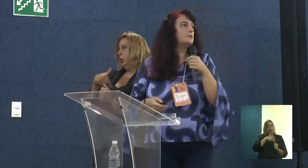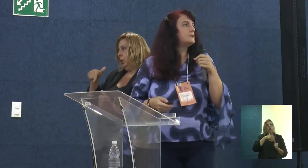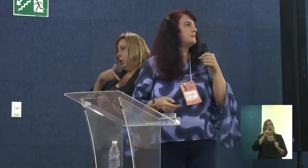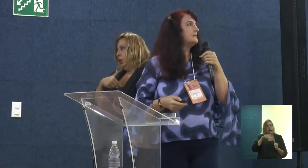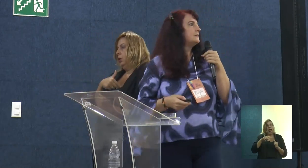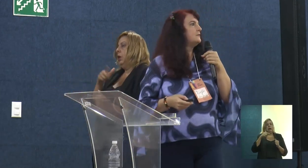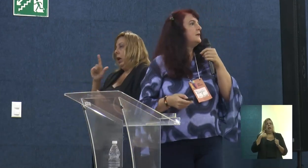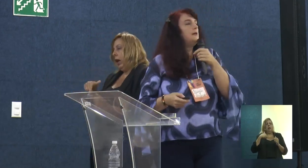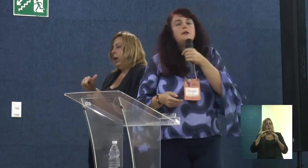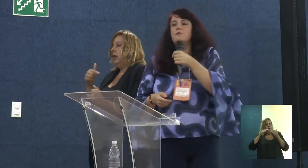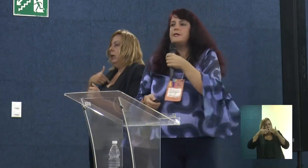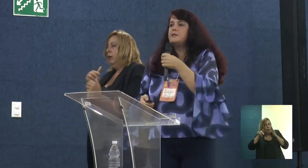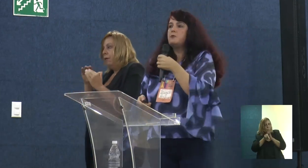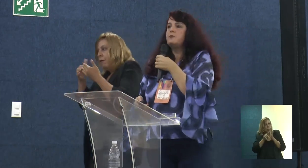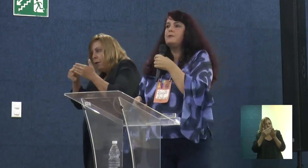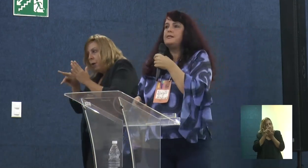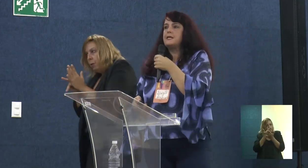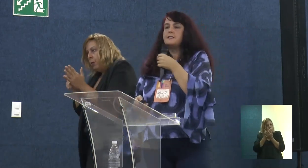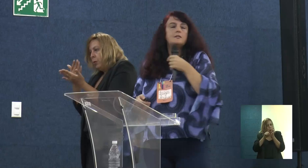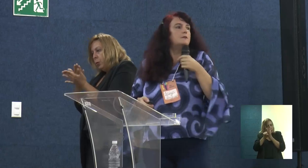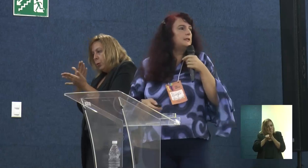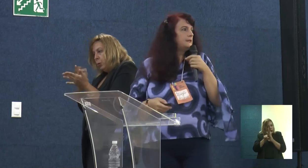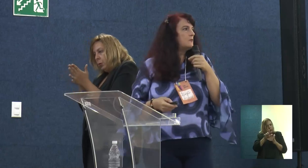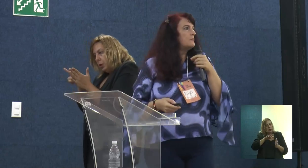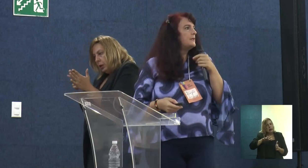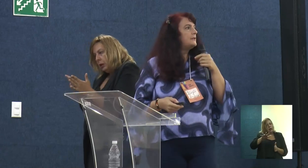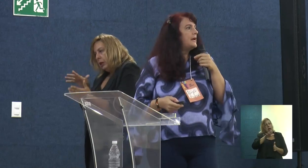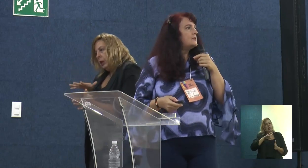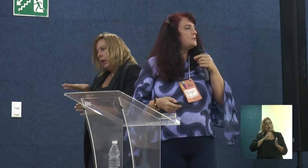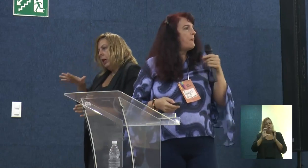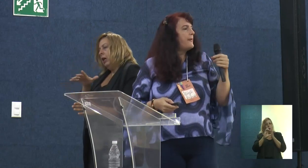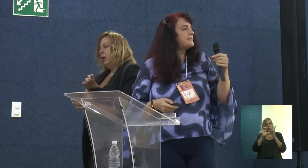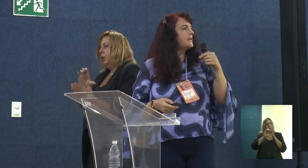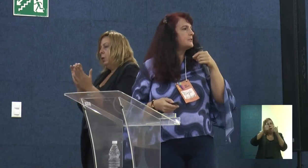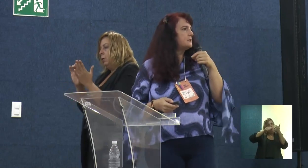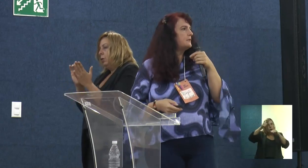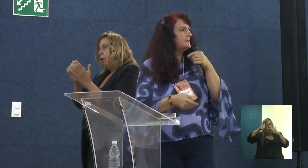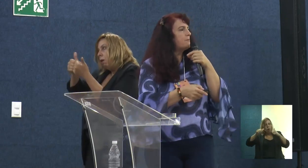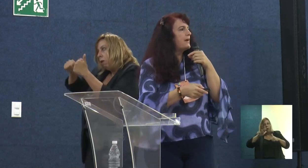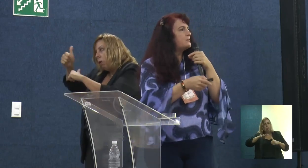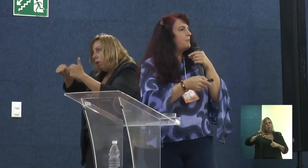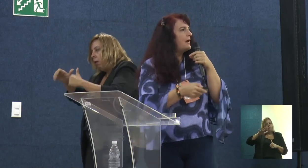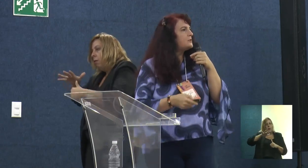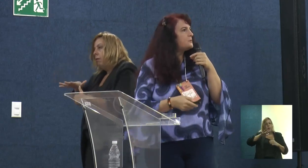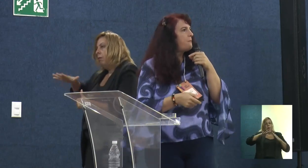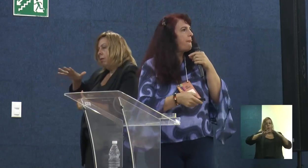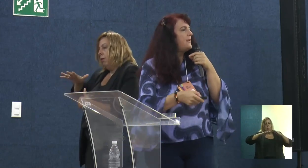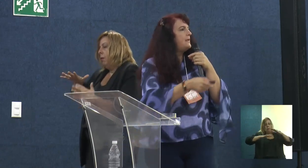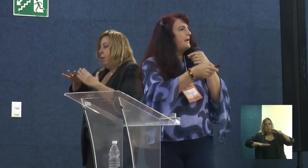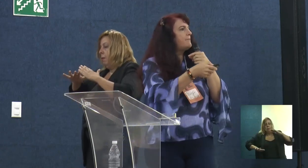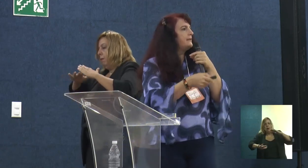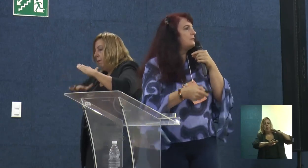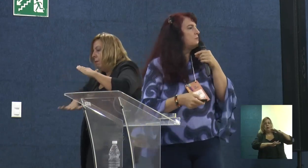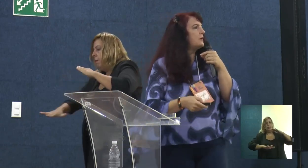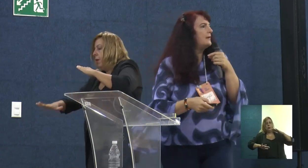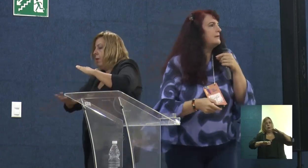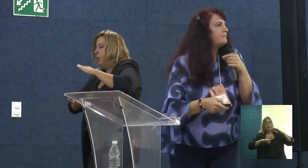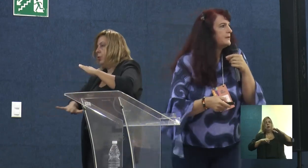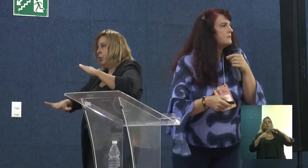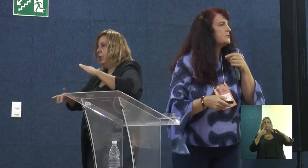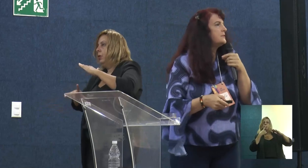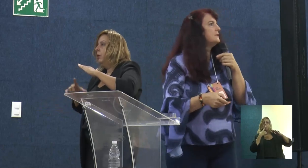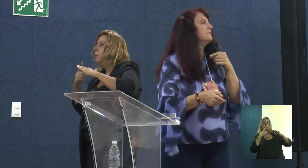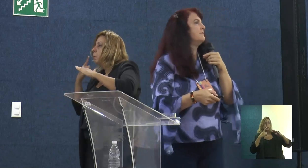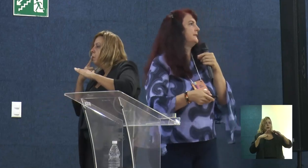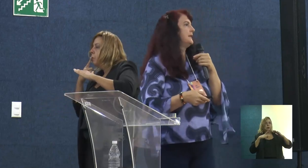nessa área. A gente está tentando fazer uma mobilização ali da comunidade, dessa região ali na parte de baixo. Ali